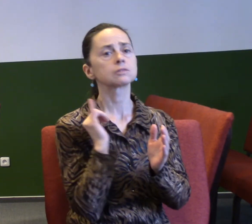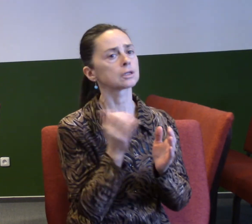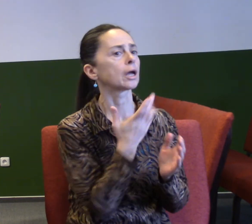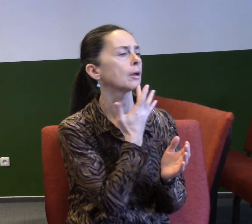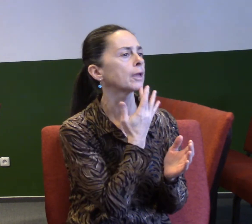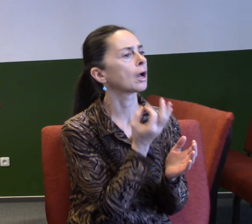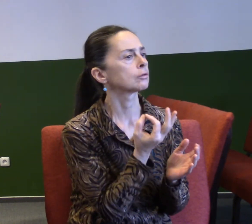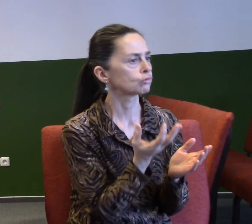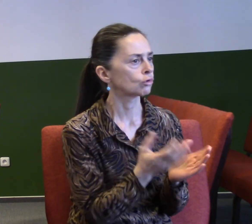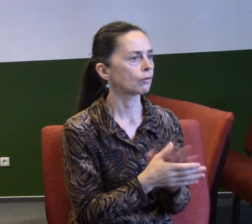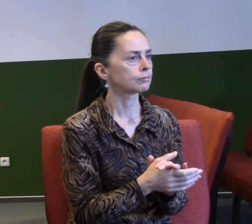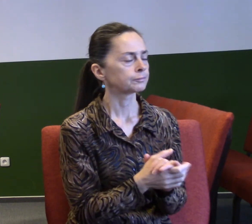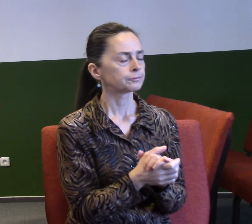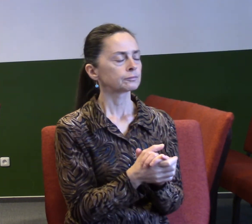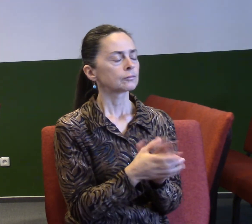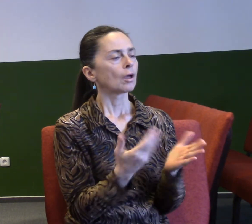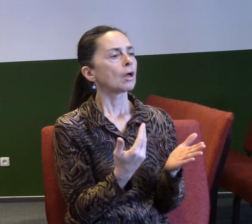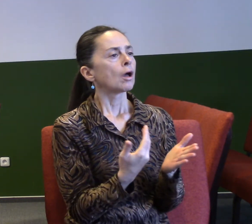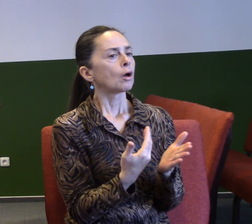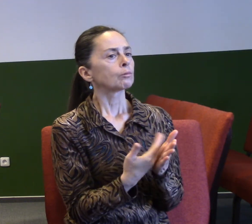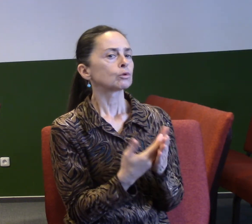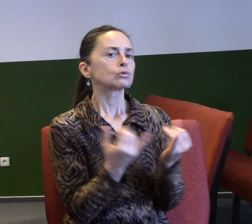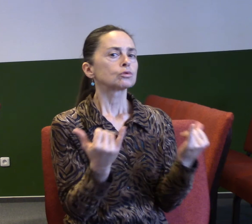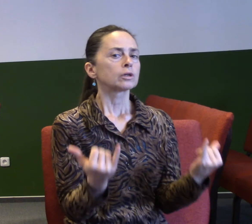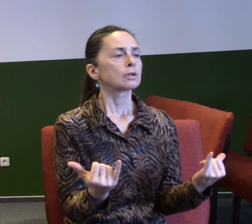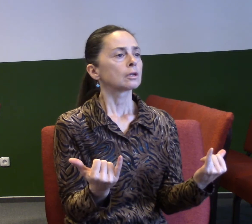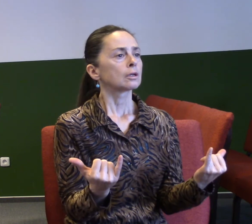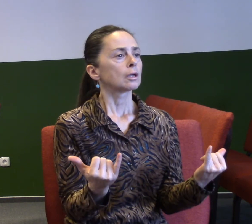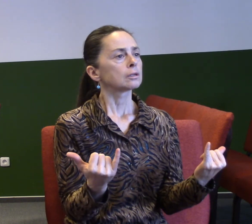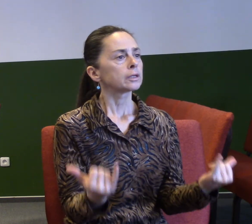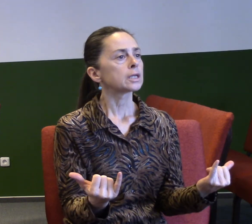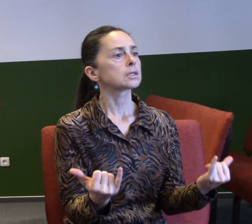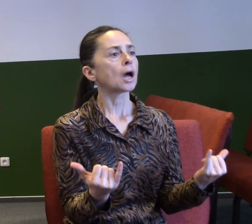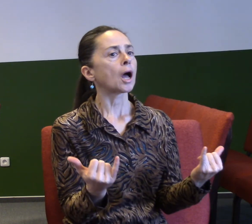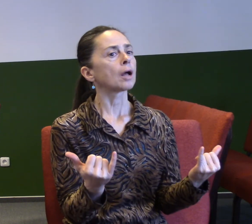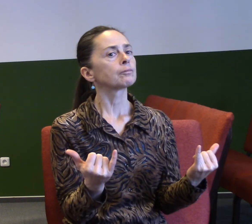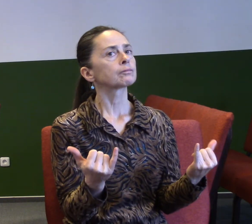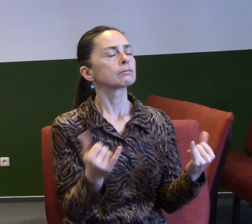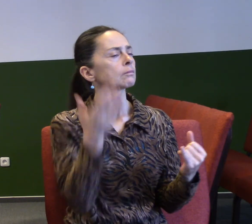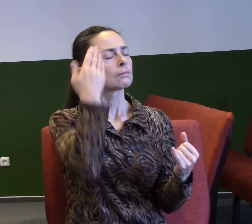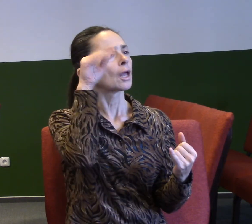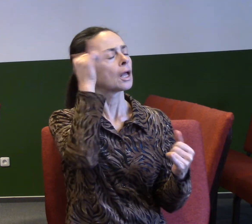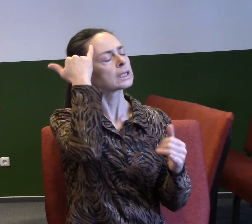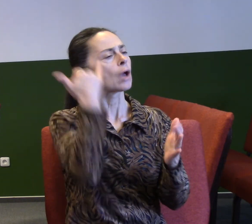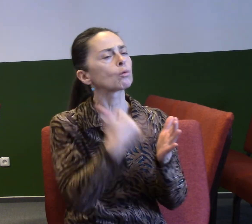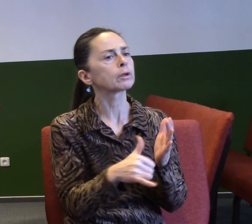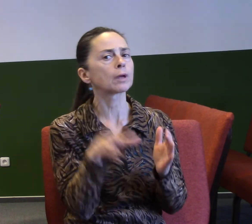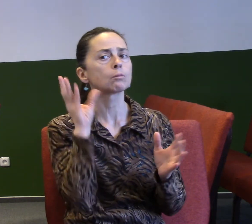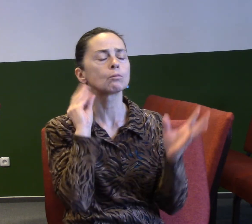Je to o tom, že dneska se ztrácí dovednost opravdu naslouchat. Že k nám někdo přijde a chce s námi mluvit o